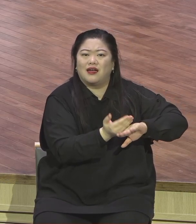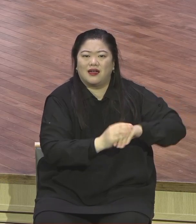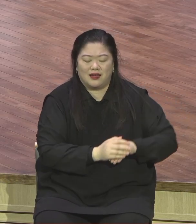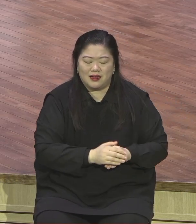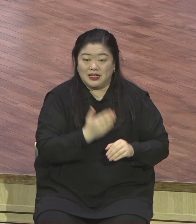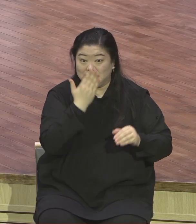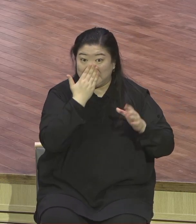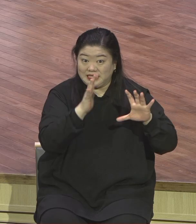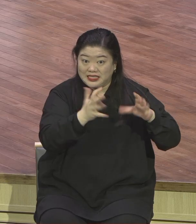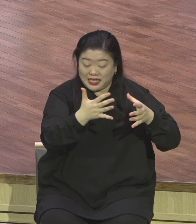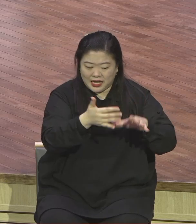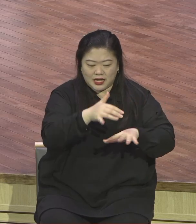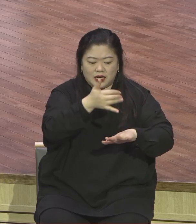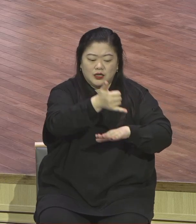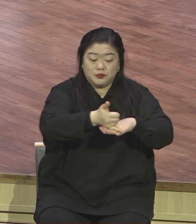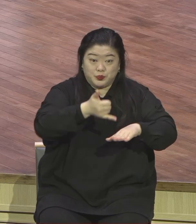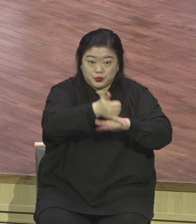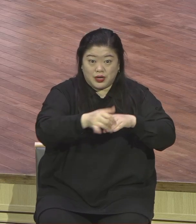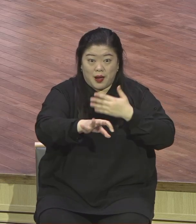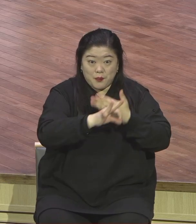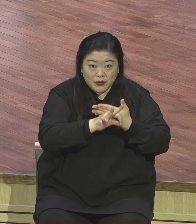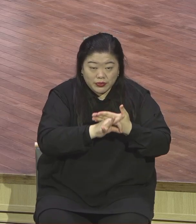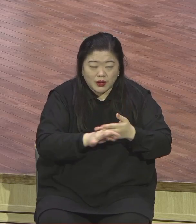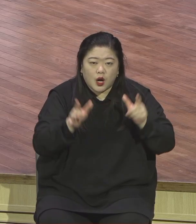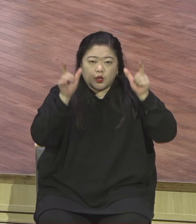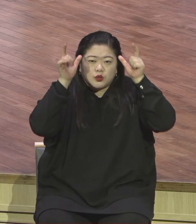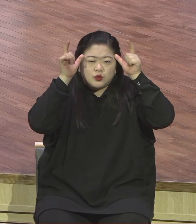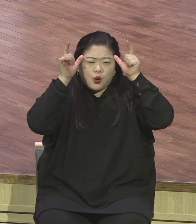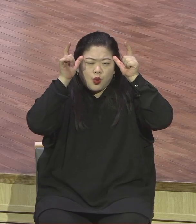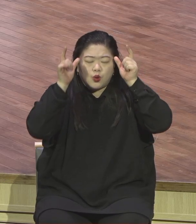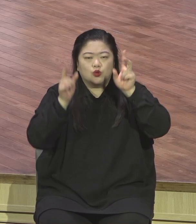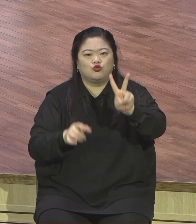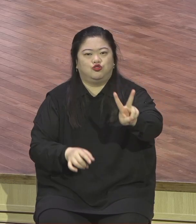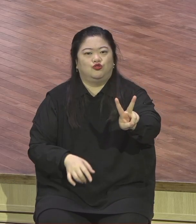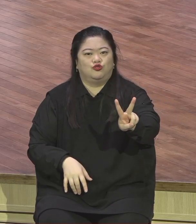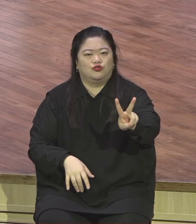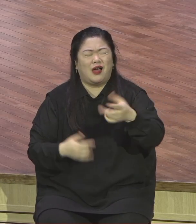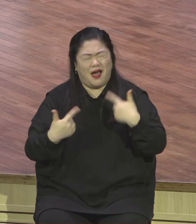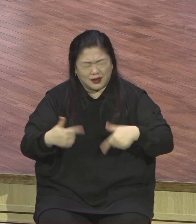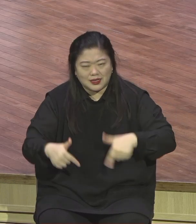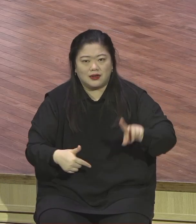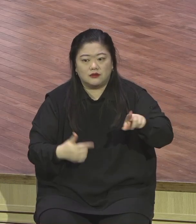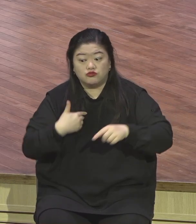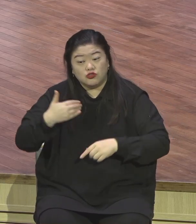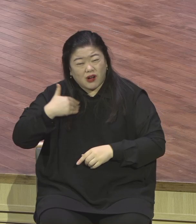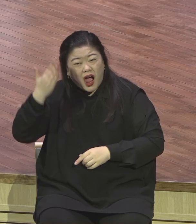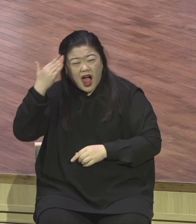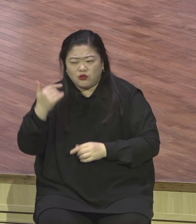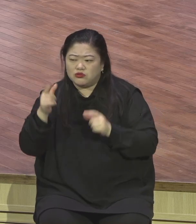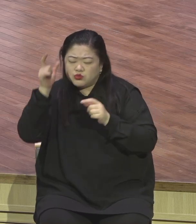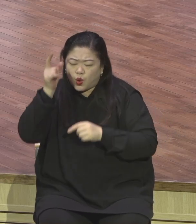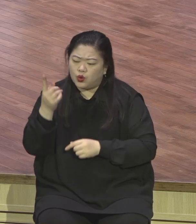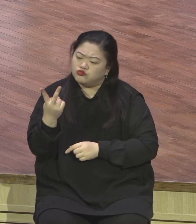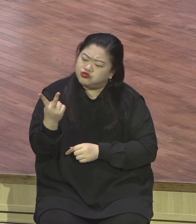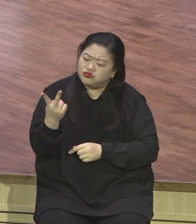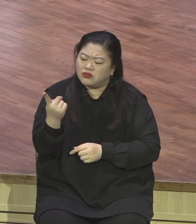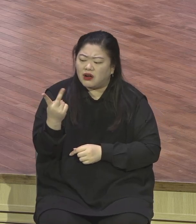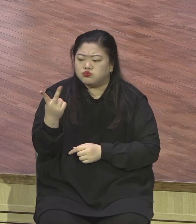꼭 멍해를 짝을 이루어서 해요. 짝을 이루어 가지고 두 마리가 짝을 이루어서 그렇게 멍해를 씌고